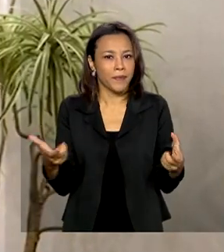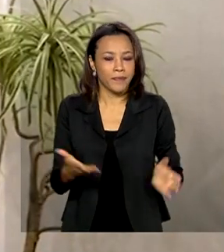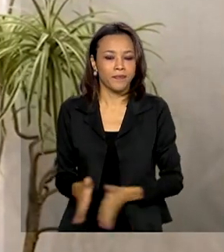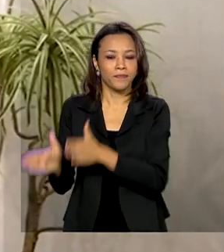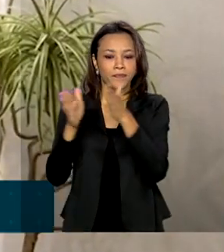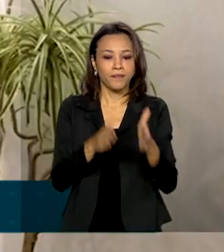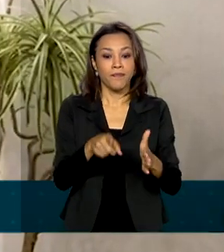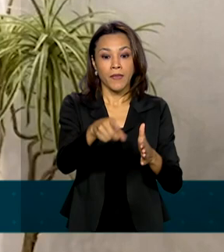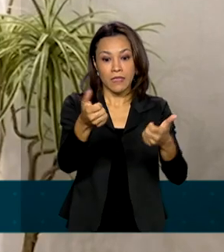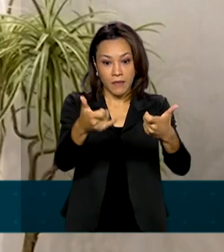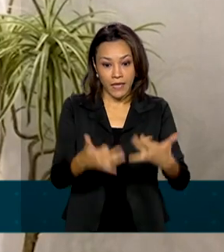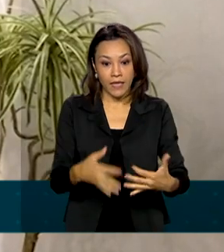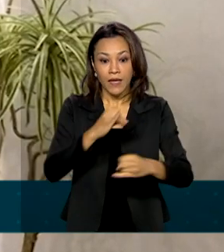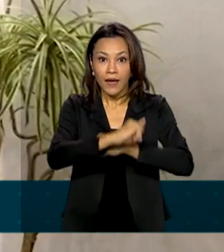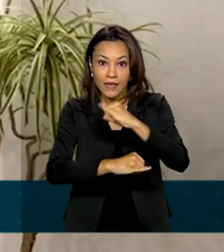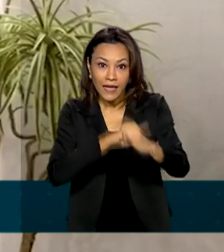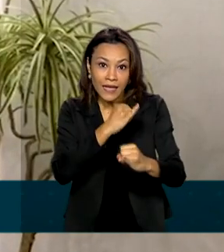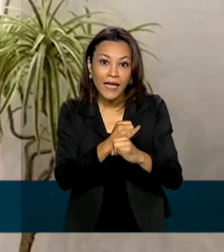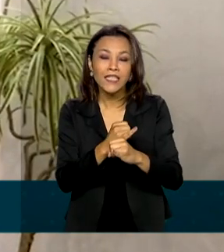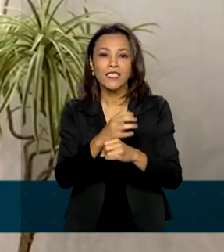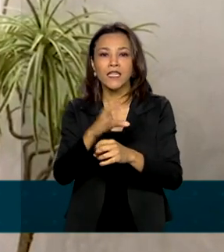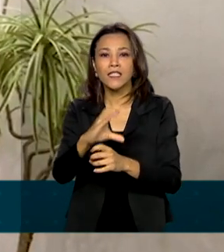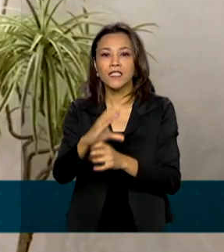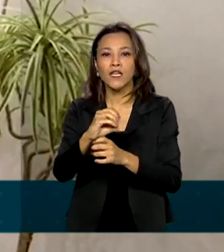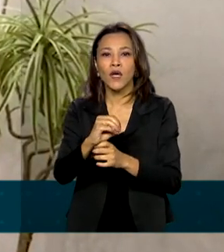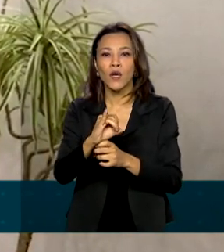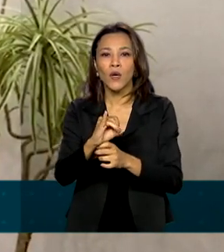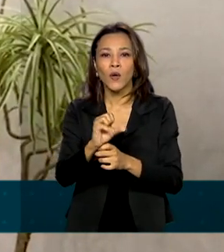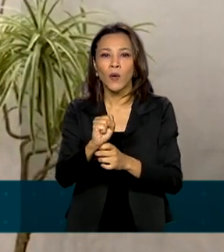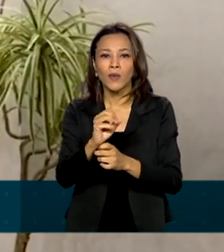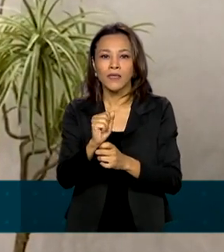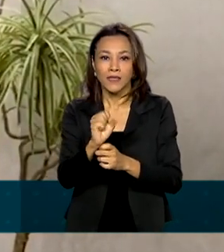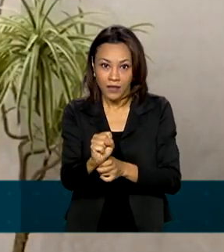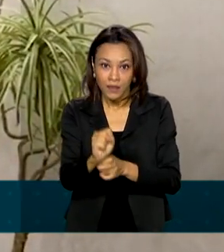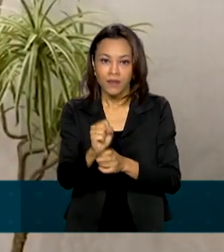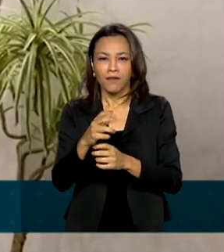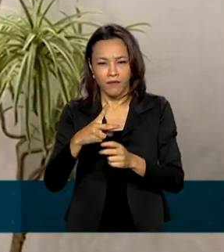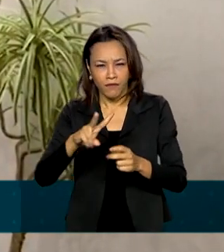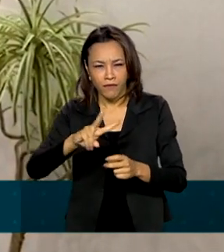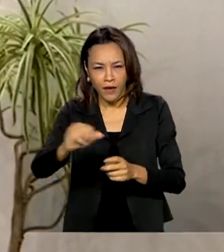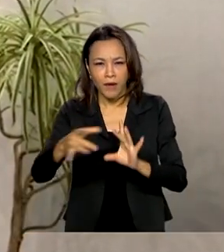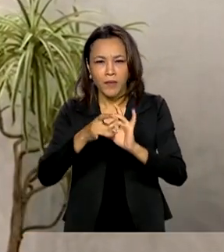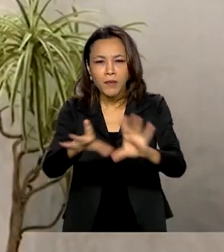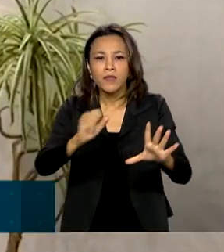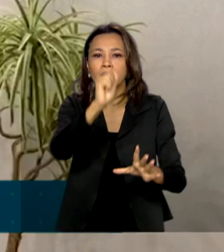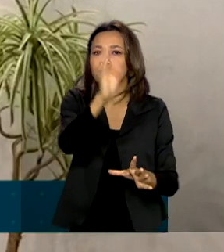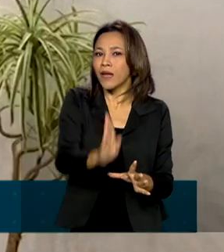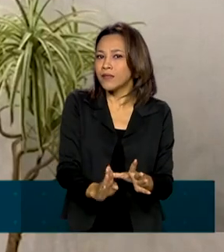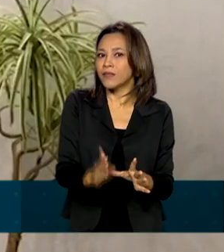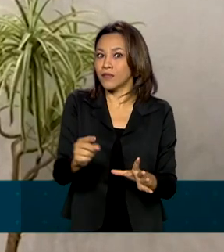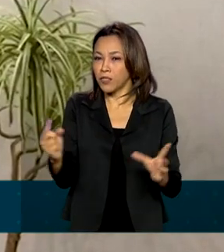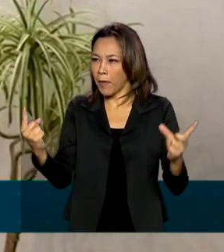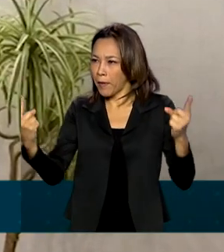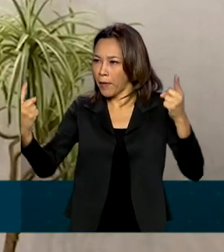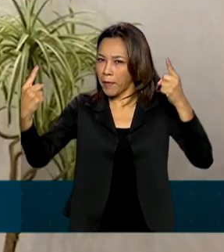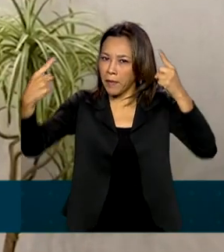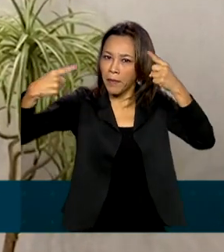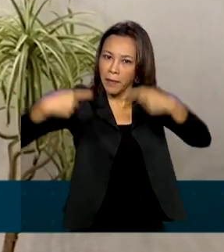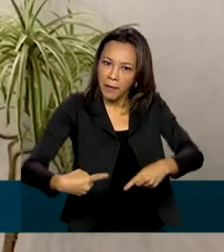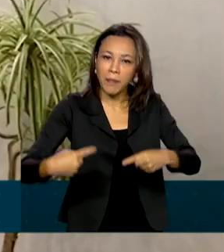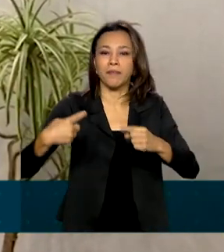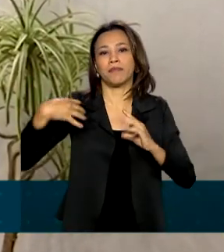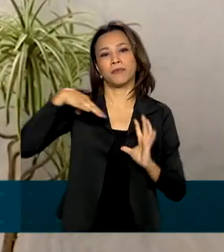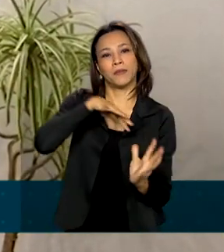das coisas, o IoT, vai fazer com que o país, o nosso Brasil, seja um grande competidor no mercado